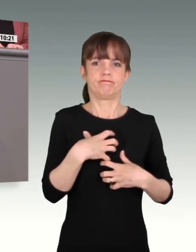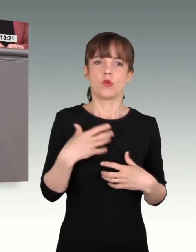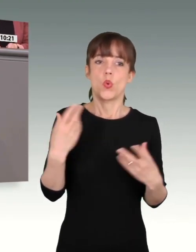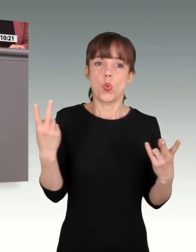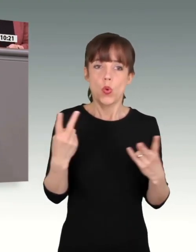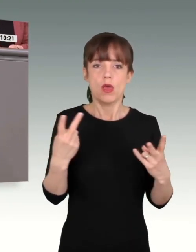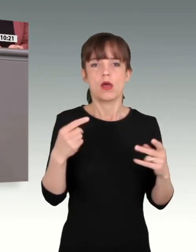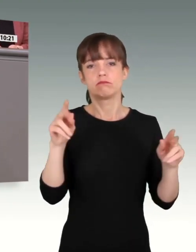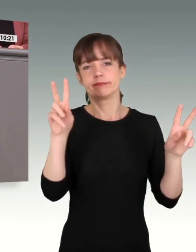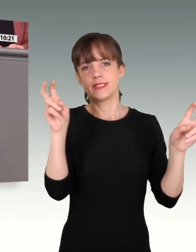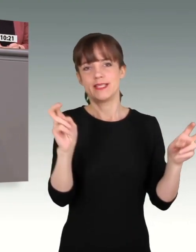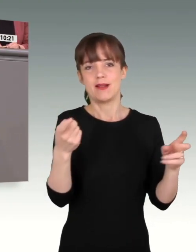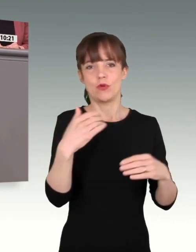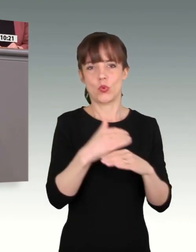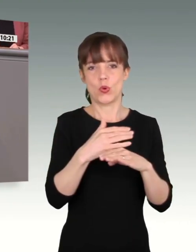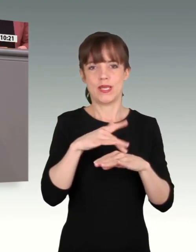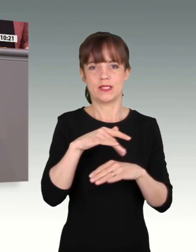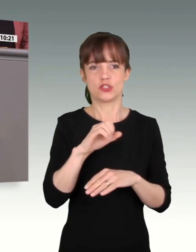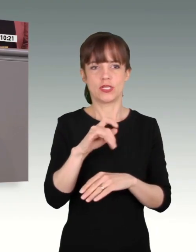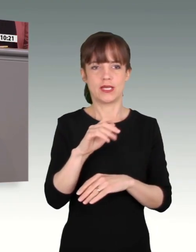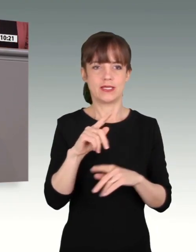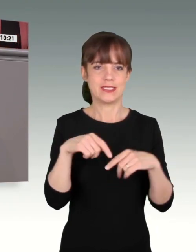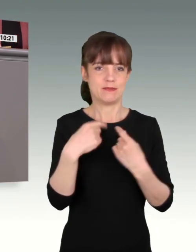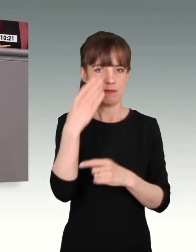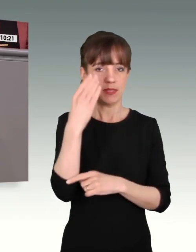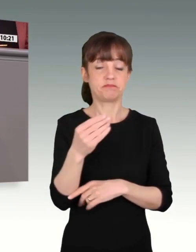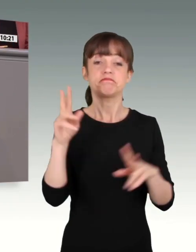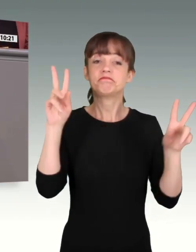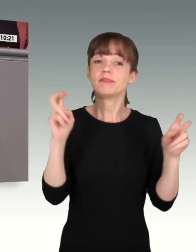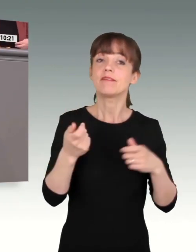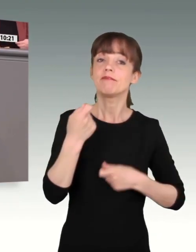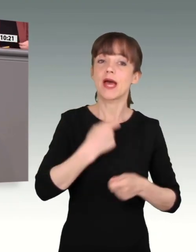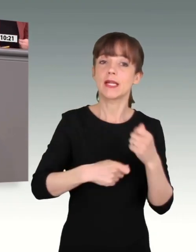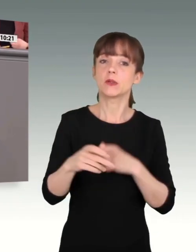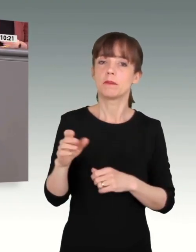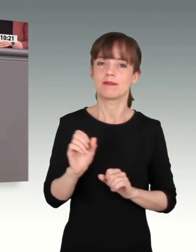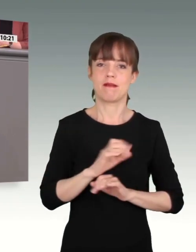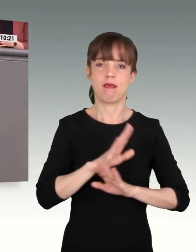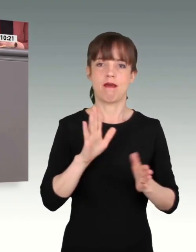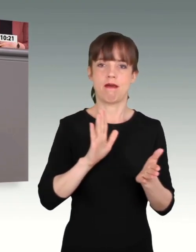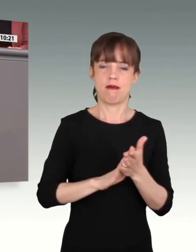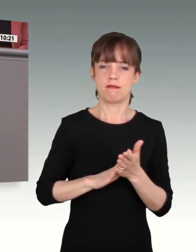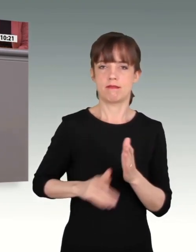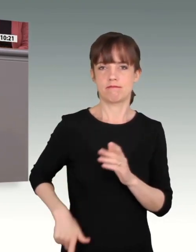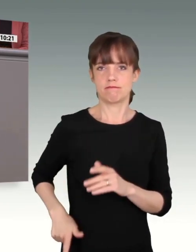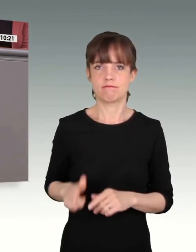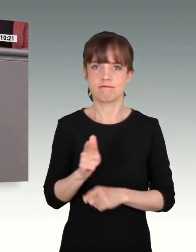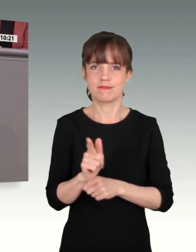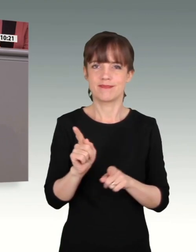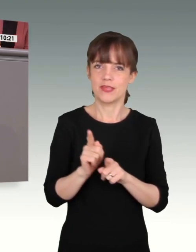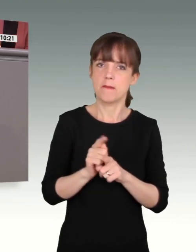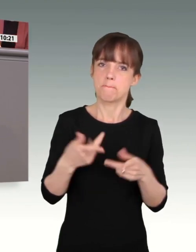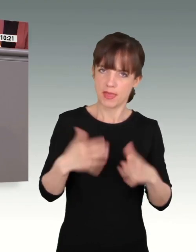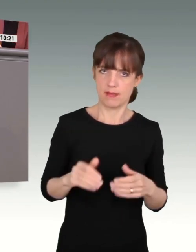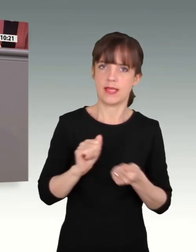Und ich bin froh und dankbar, dass die Bundeswehr jetzt auch verstärkt neue Bewerberinnen und Bewerber bekommt, weil sie den Sinn stiften kann, den viele junge Menschen